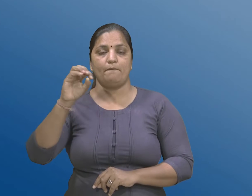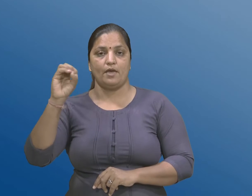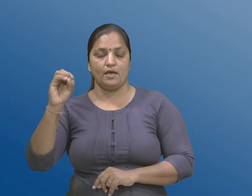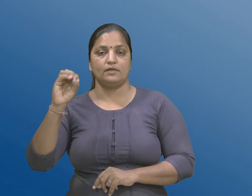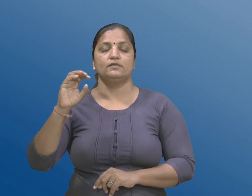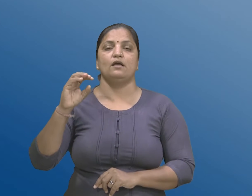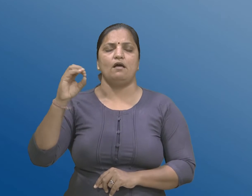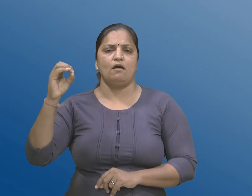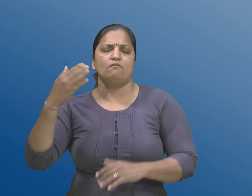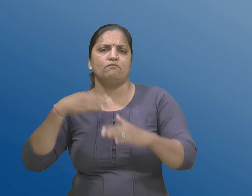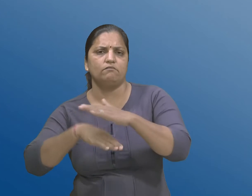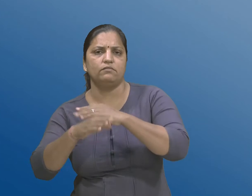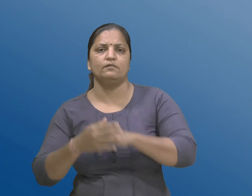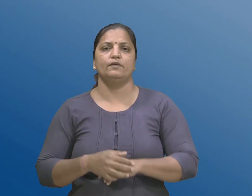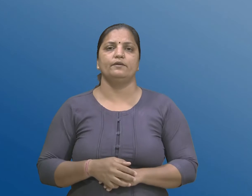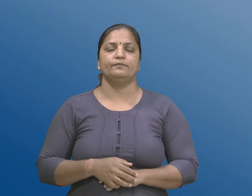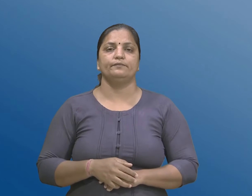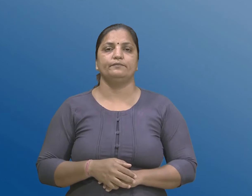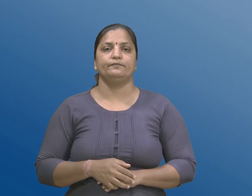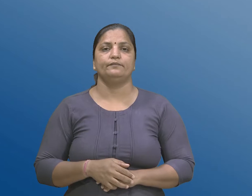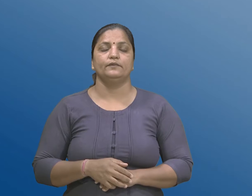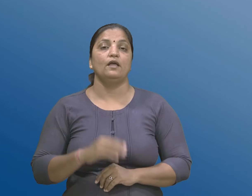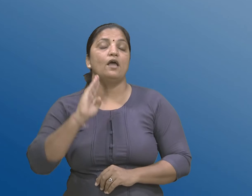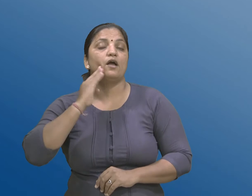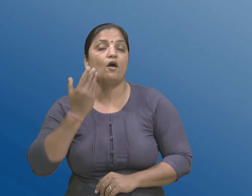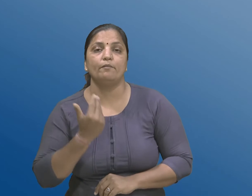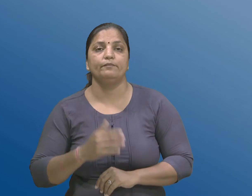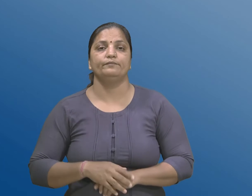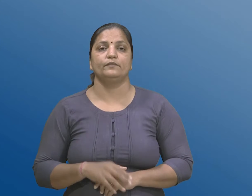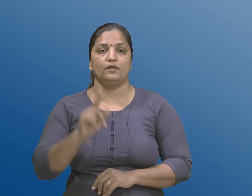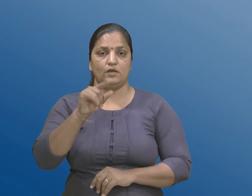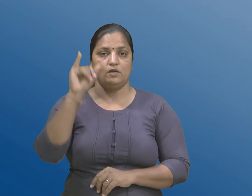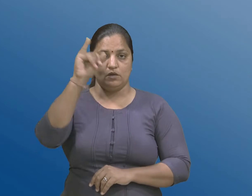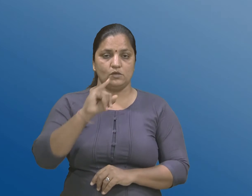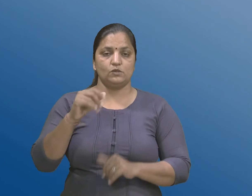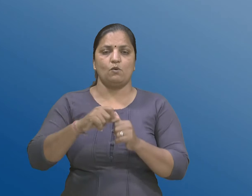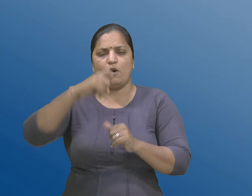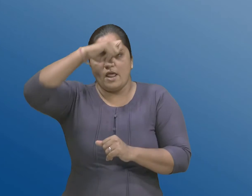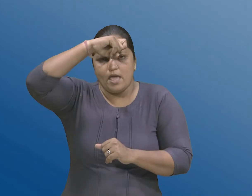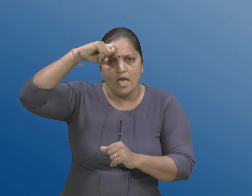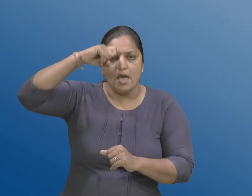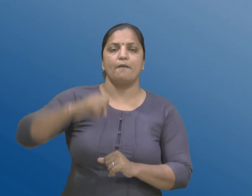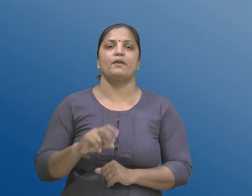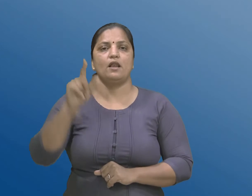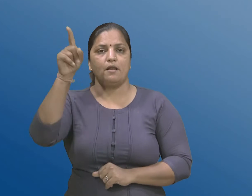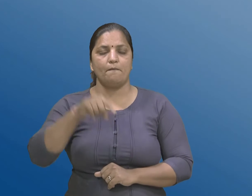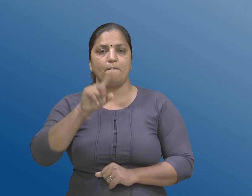तारिक शोड एप्रिल बेहजार चौदना